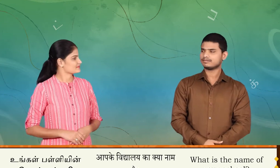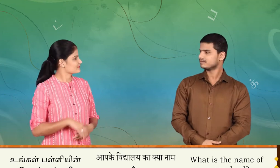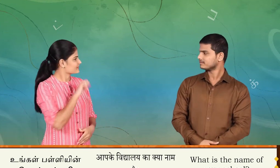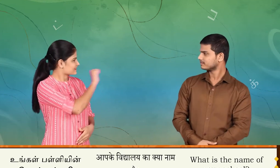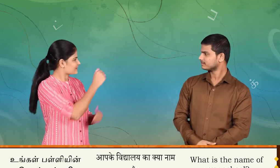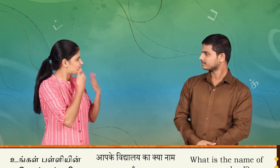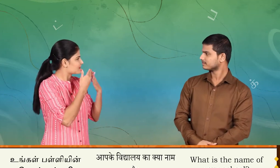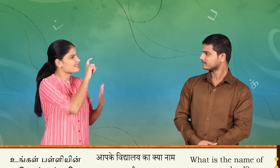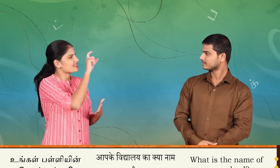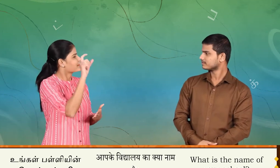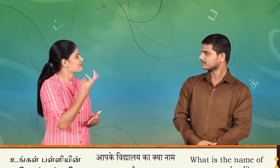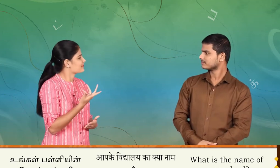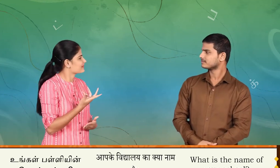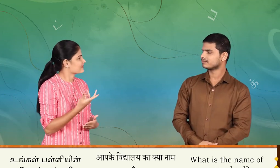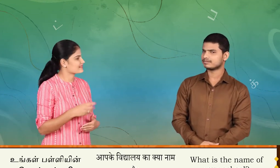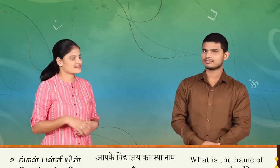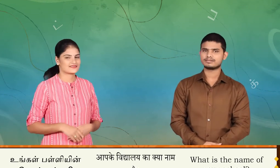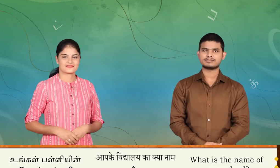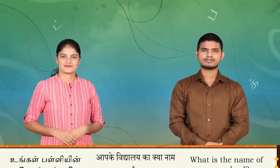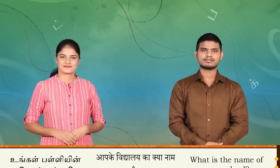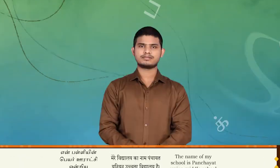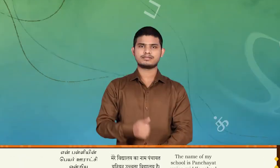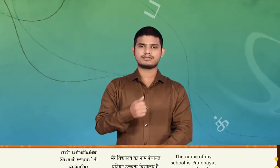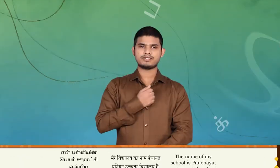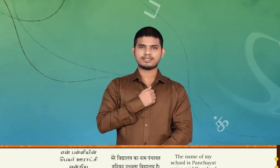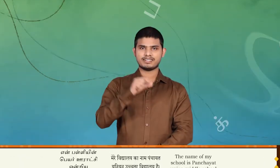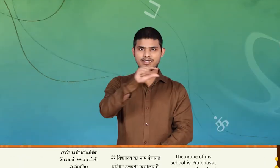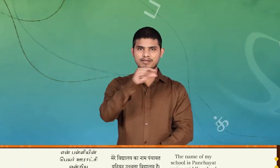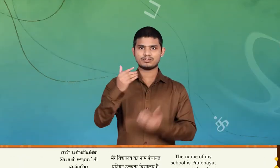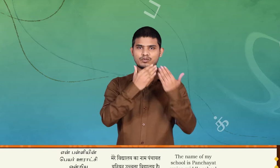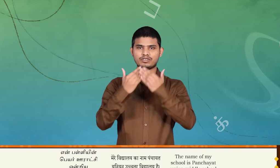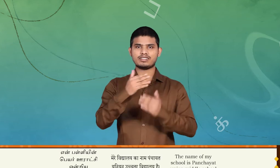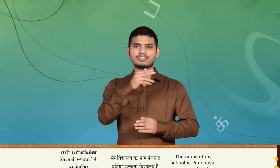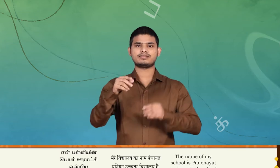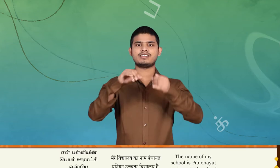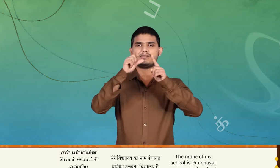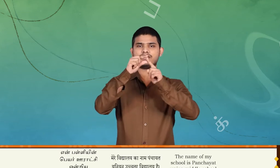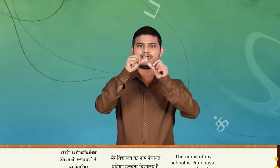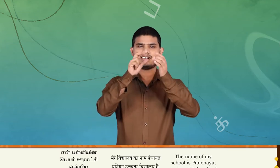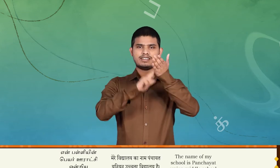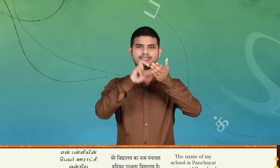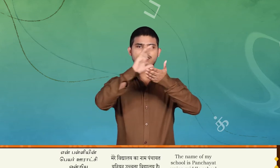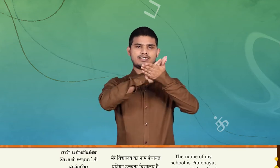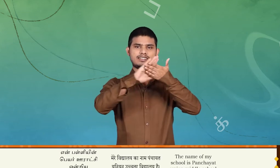உங்கள் பல்லி என் பேர் என்ன? என் பல்லியின் பேர Minneapolisப்பதிரி வரம் இதை comparative